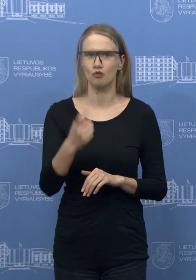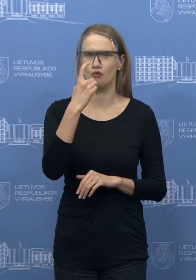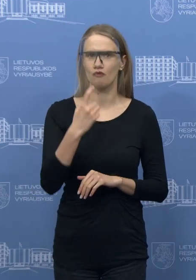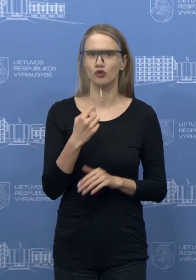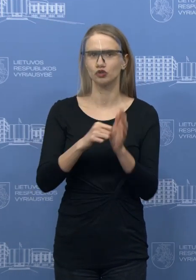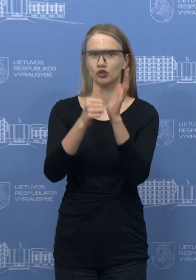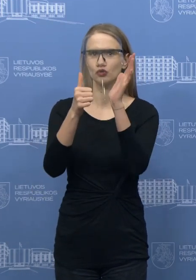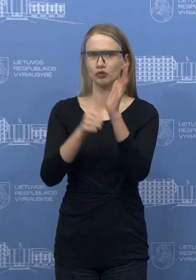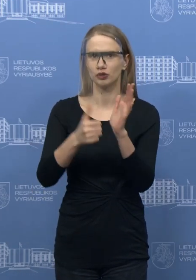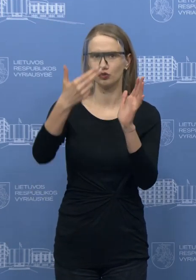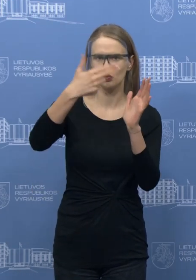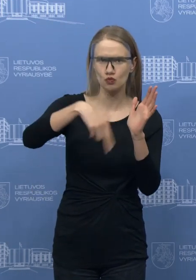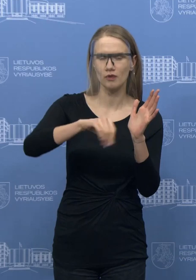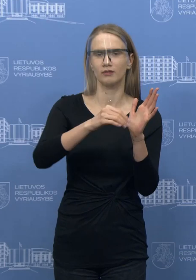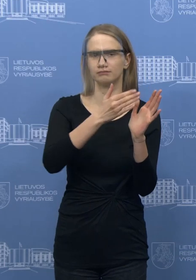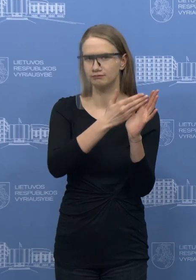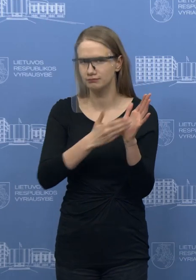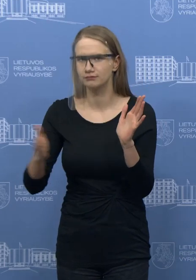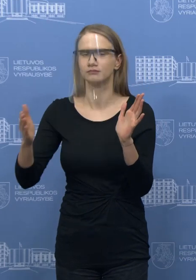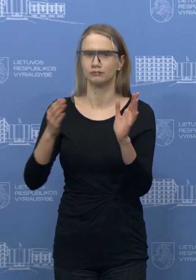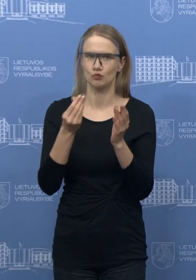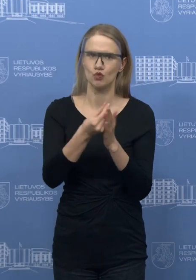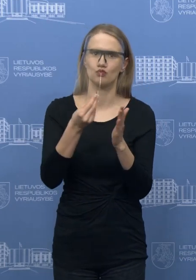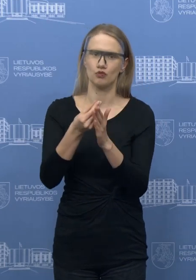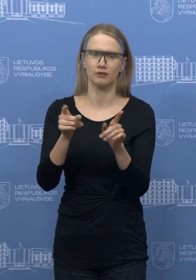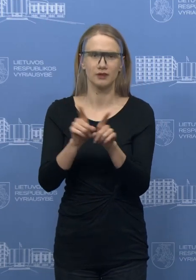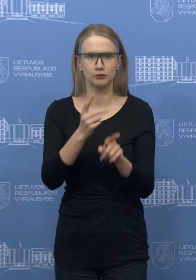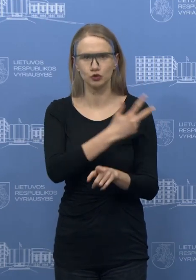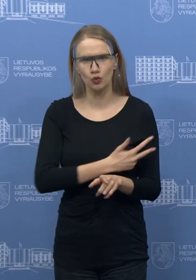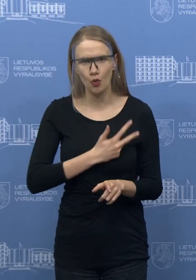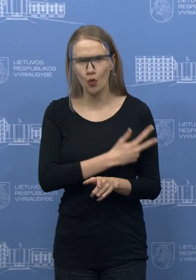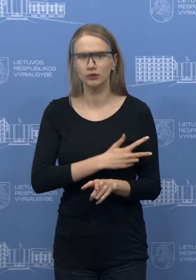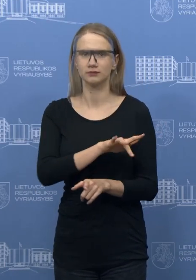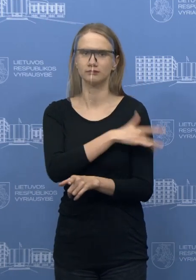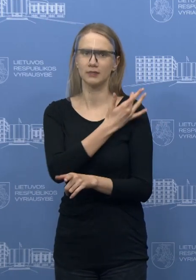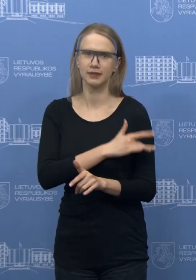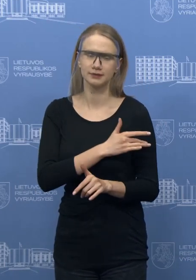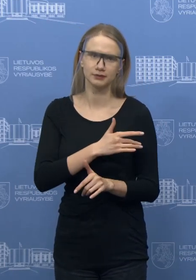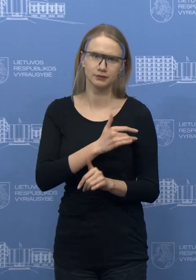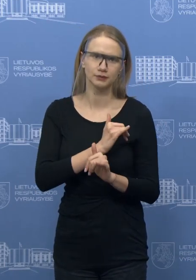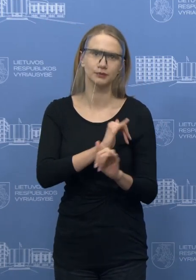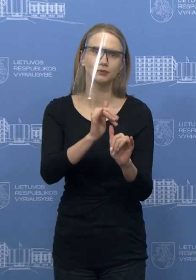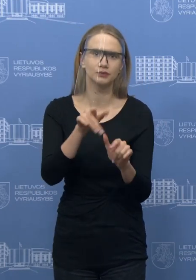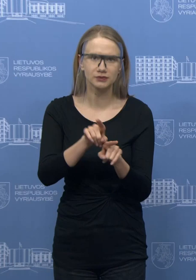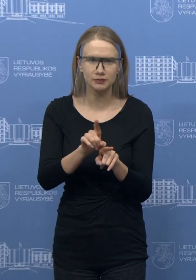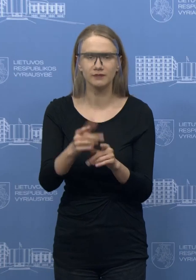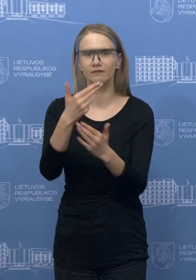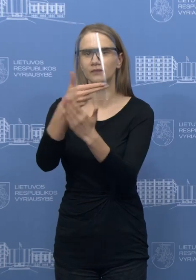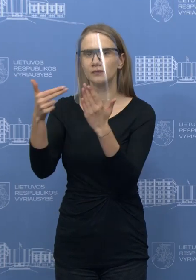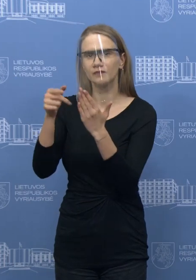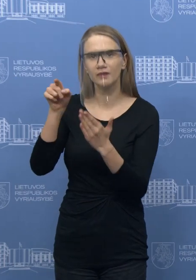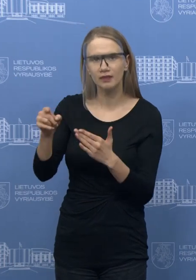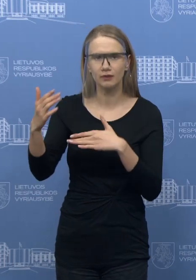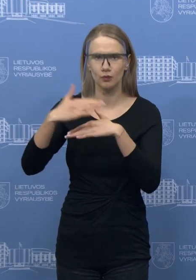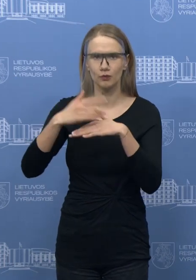dieną lygėtas. Pats yra susijęs ir su socialiniu paketu, tiek mūsų įmonėms, kurios susidūrė, nori gauti kompensaciją.